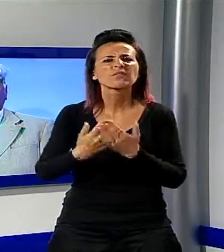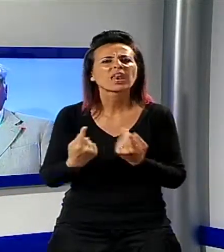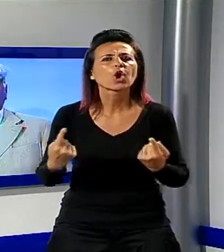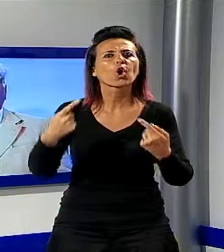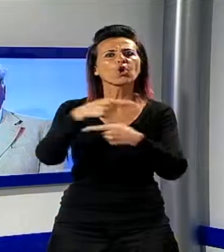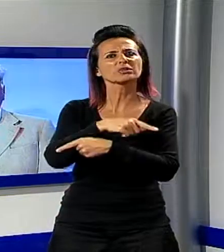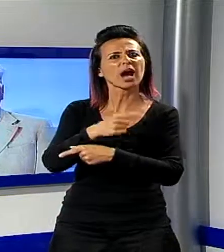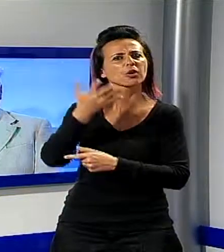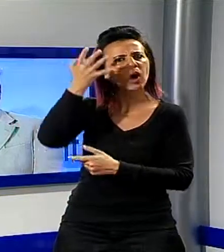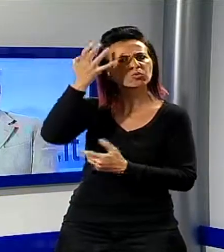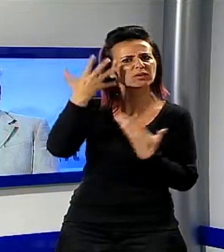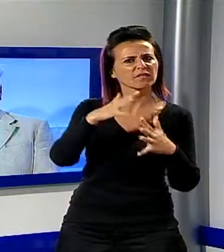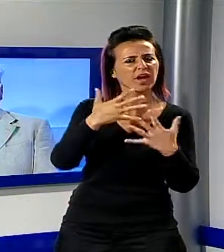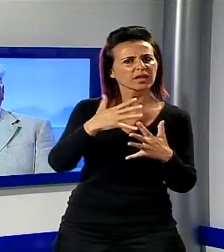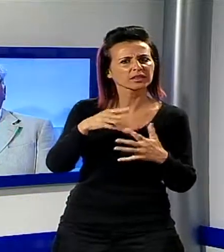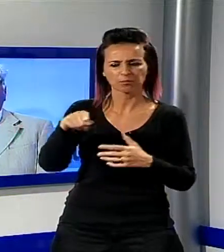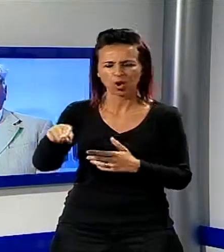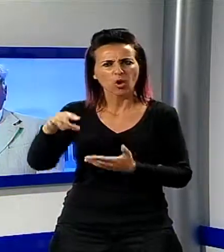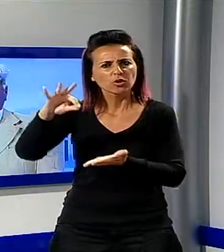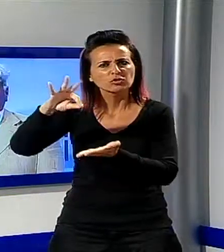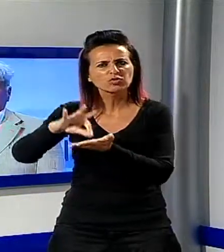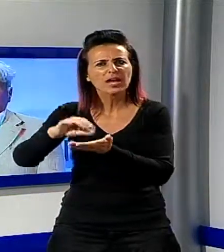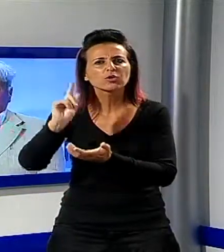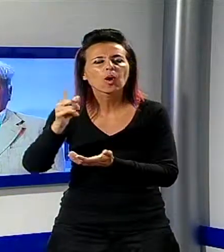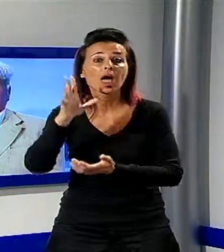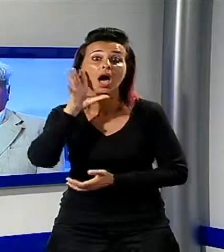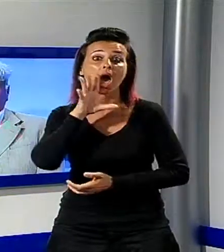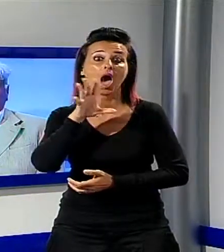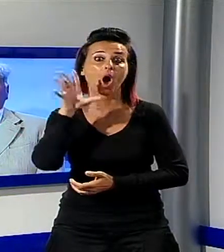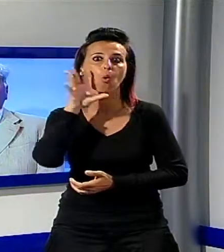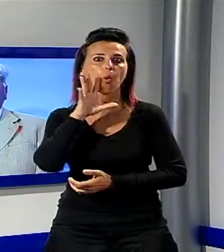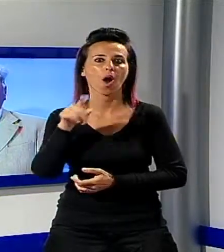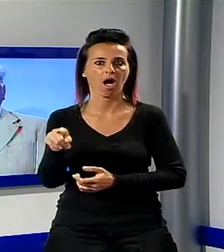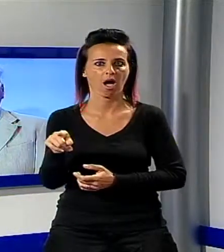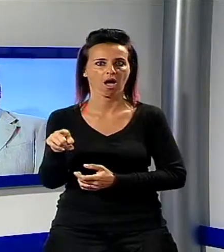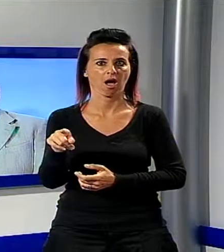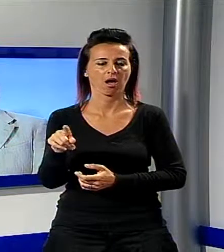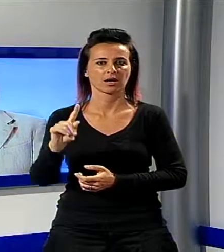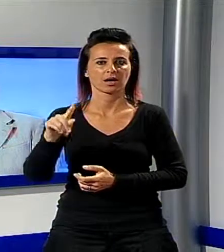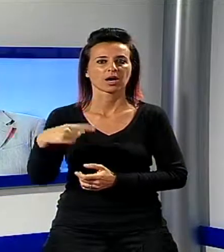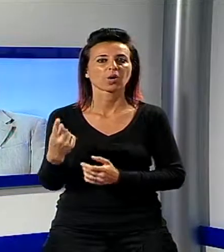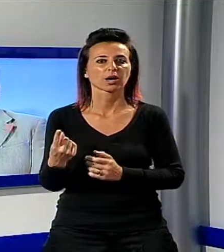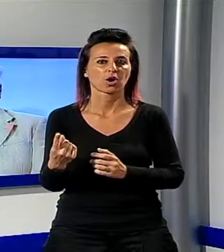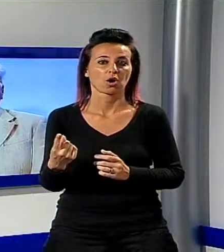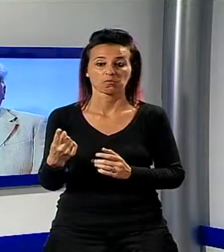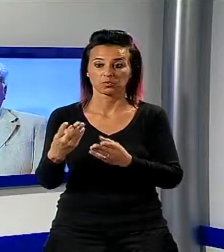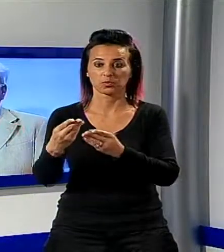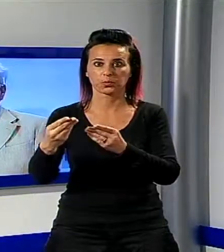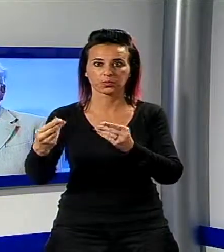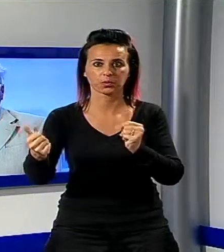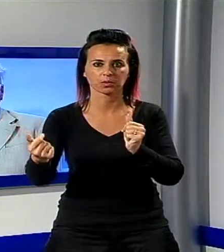come. Al centro hanno messo l'acqua un bene scomparso e riapparso poi in bottigliette molto costose